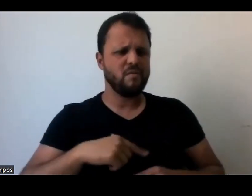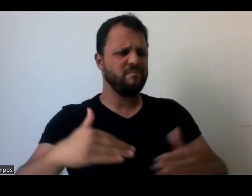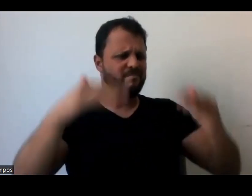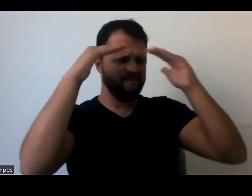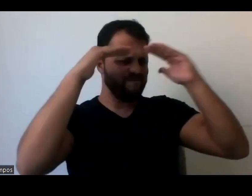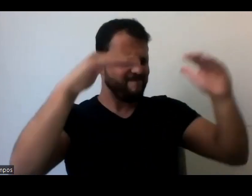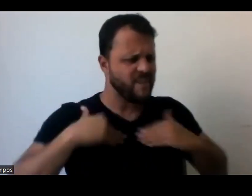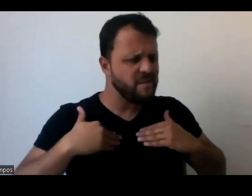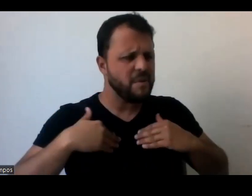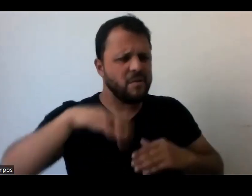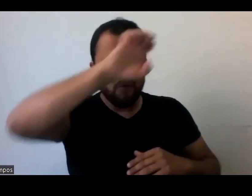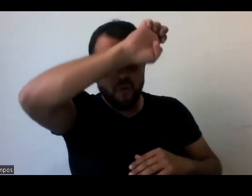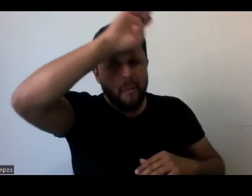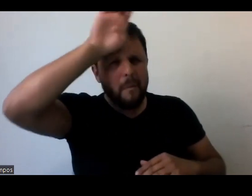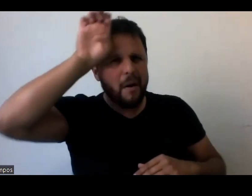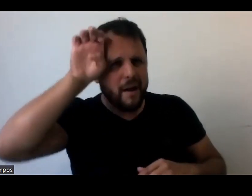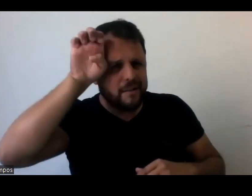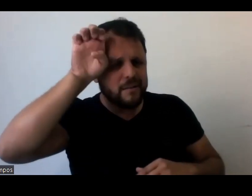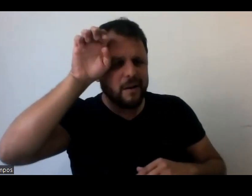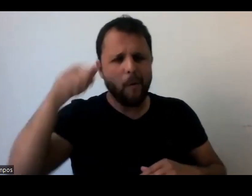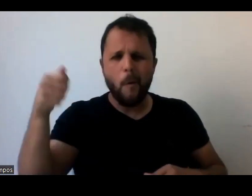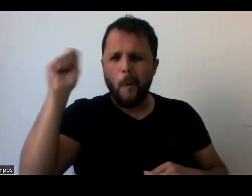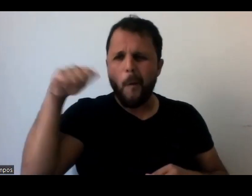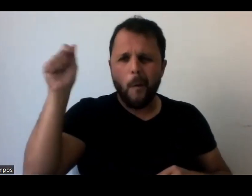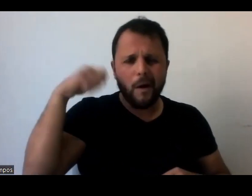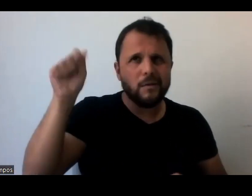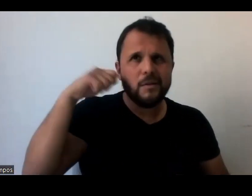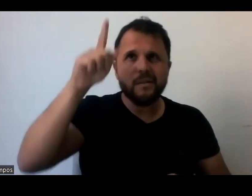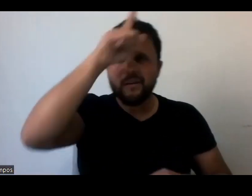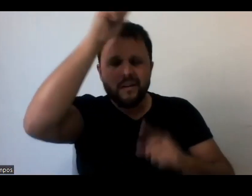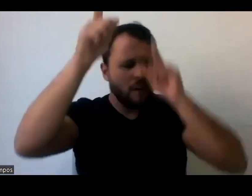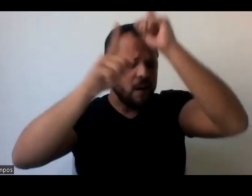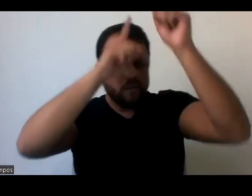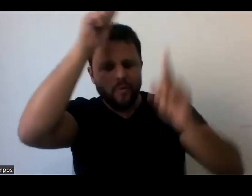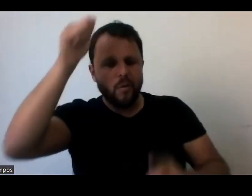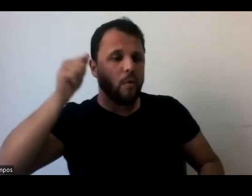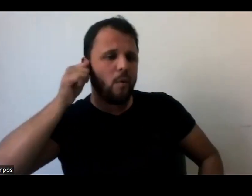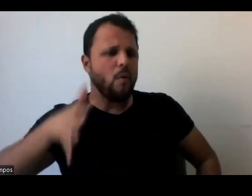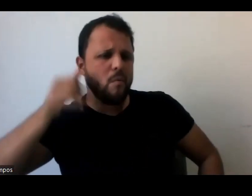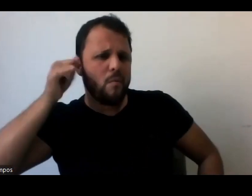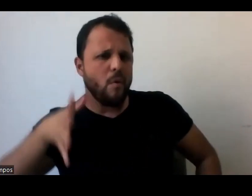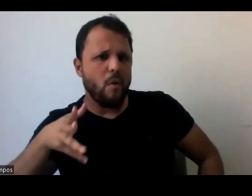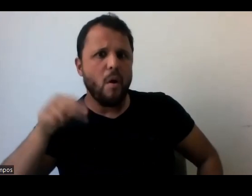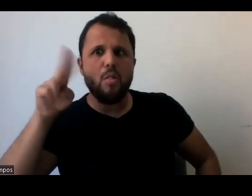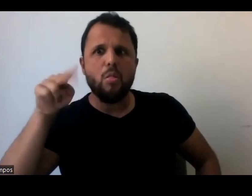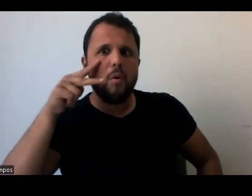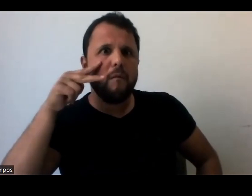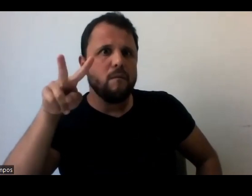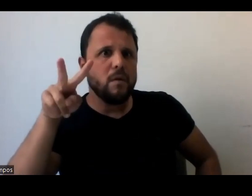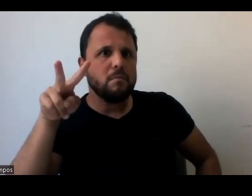o audiodescritor como artista, criador, que eu nunca vi em nenhum outro museu.